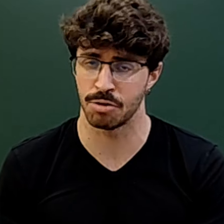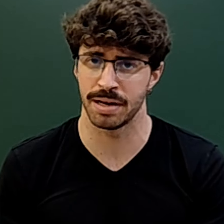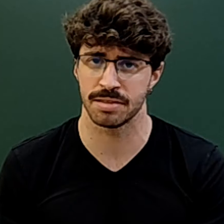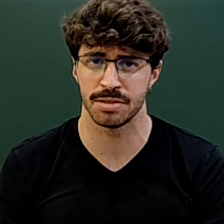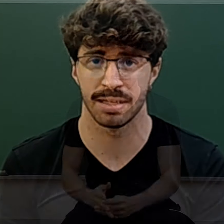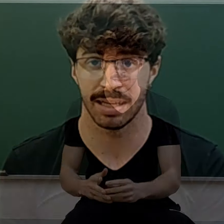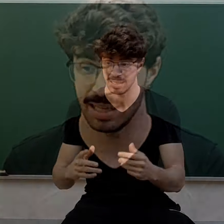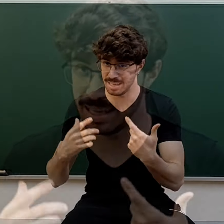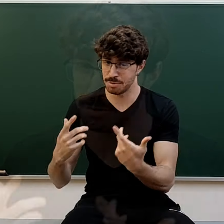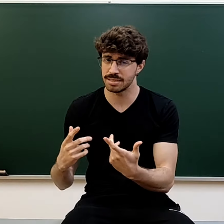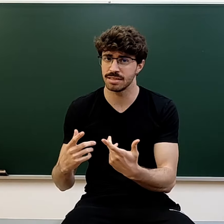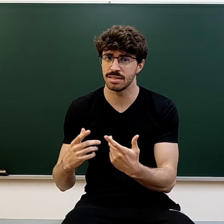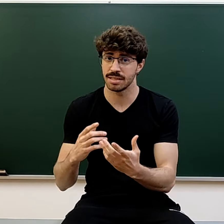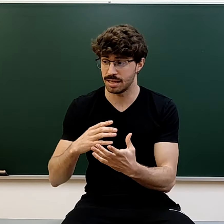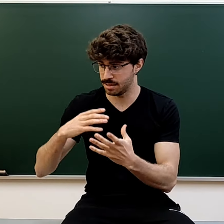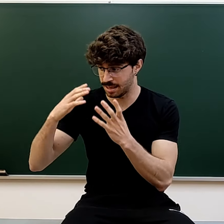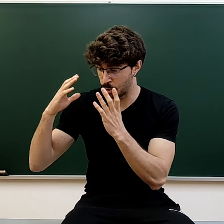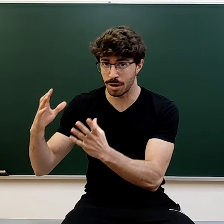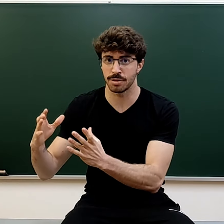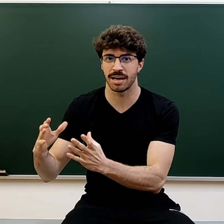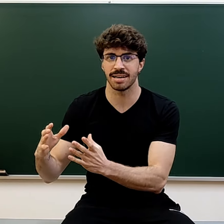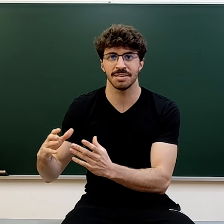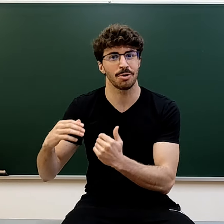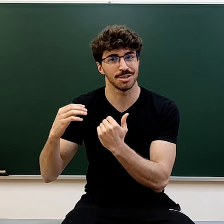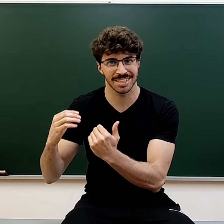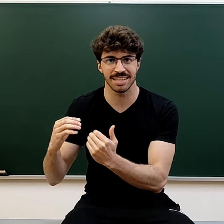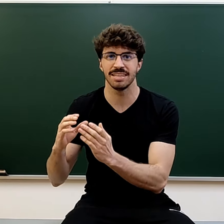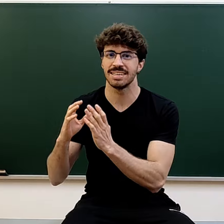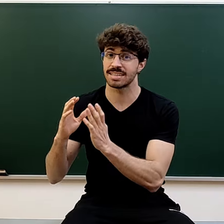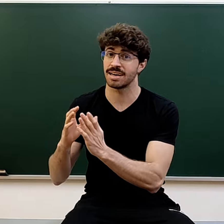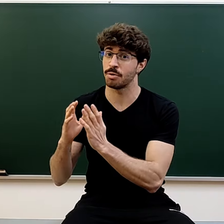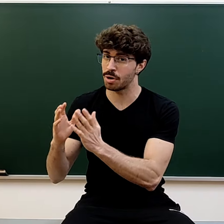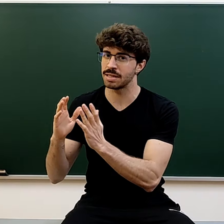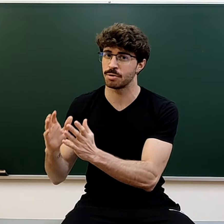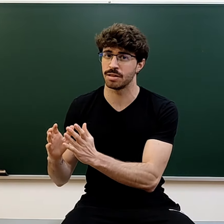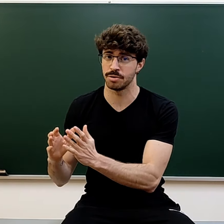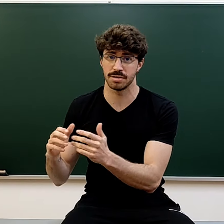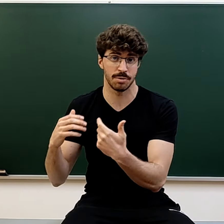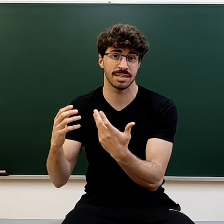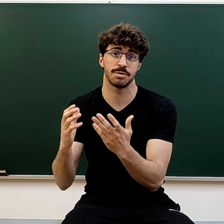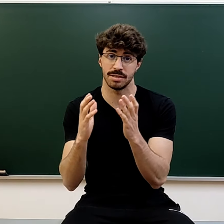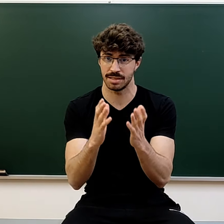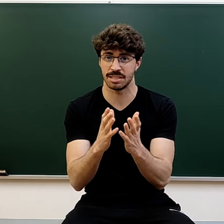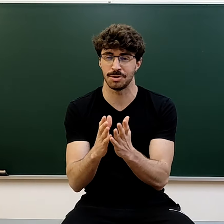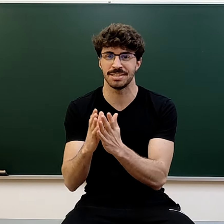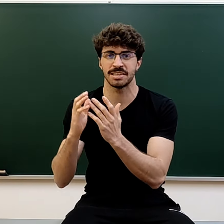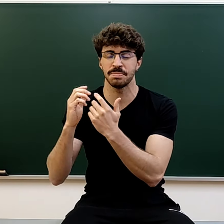recuperación y aún así, en cuarto de carrera conseguí sacar una matrícula de honor en una asignatura que es biofísica